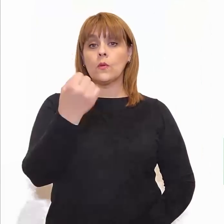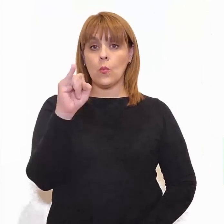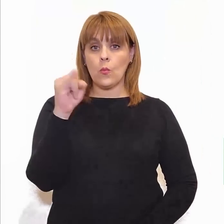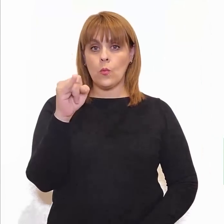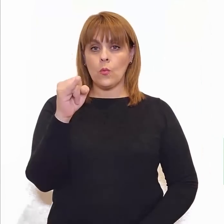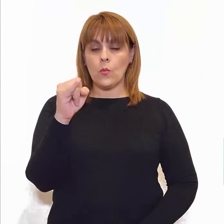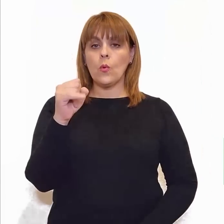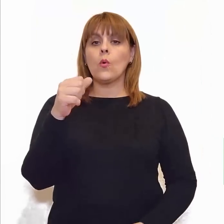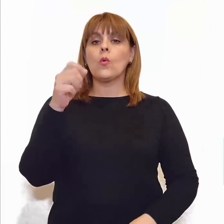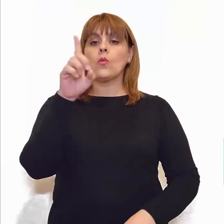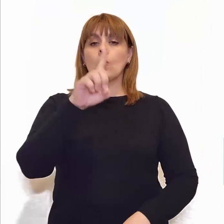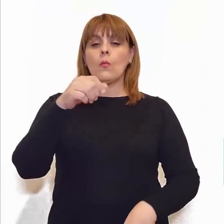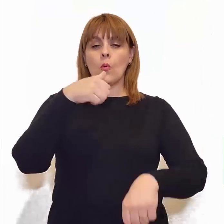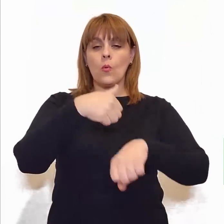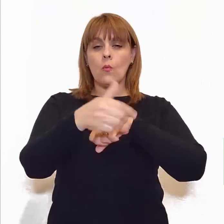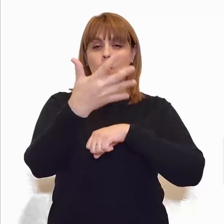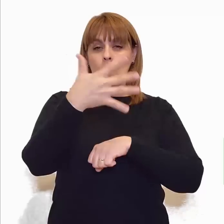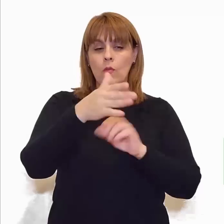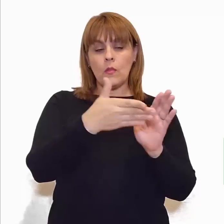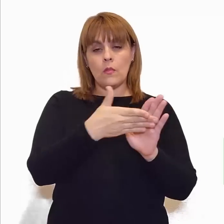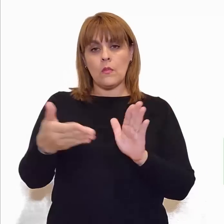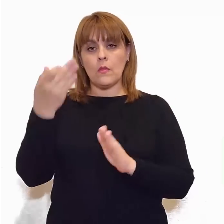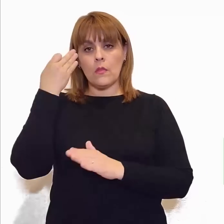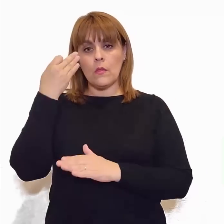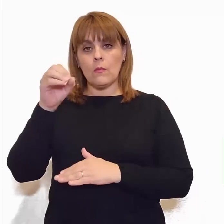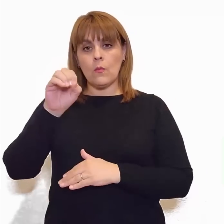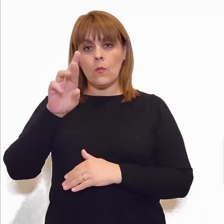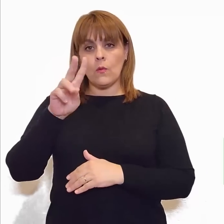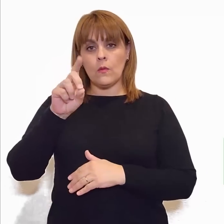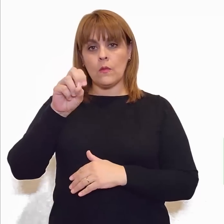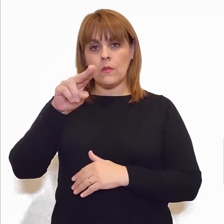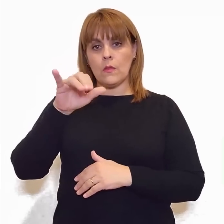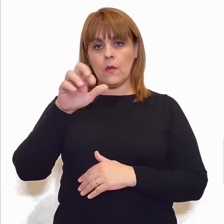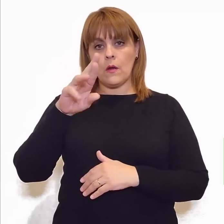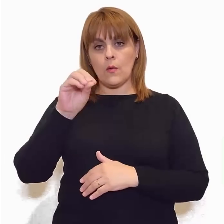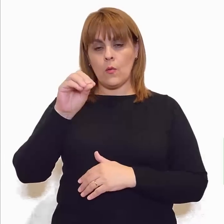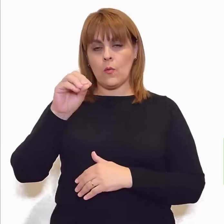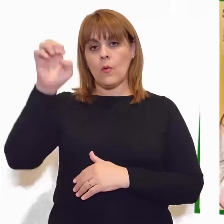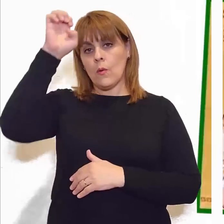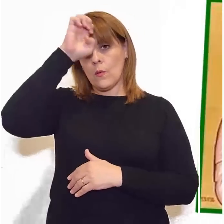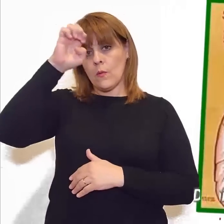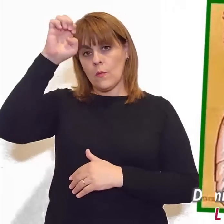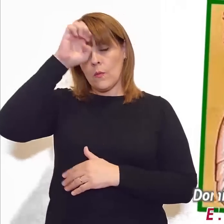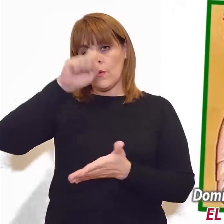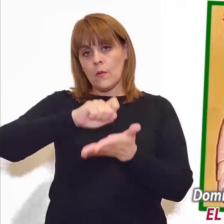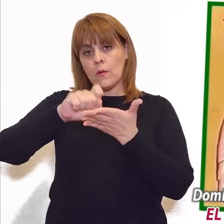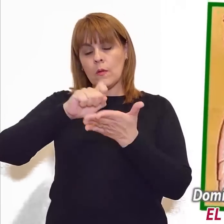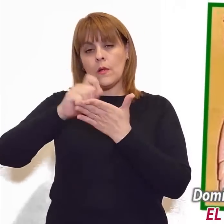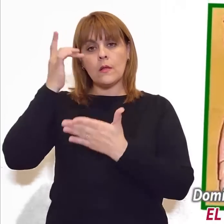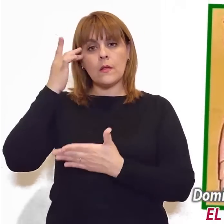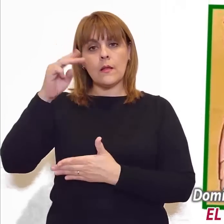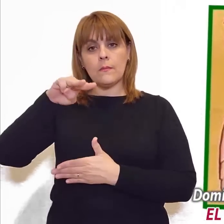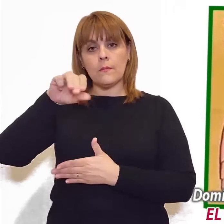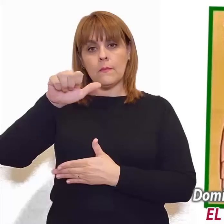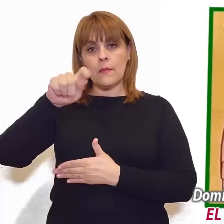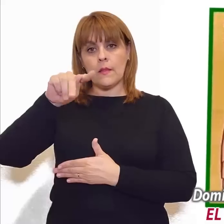11 de junio, décimo domingo del tiempo ordinario. Evangelio según San Mateo, 9 del